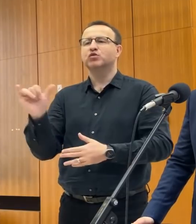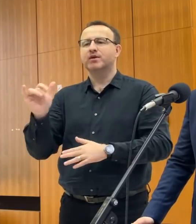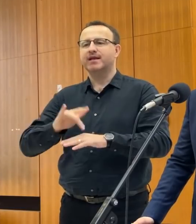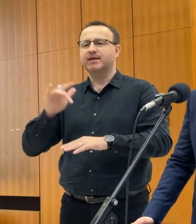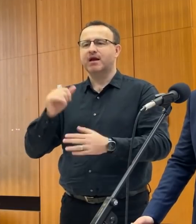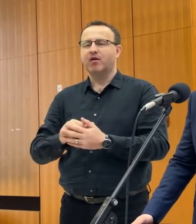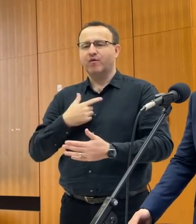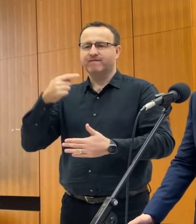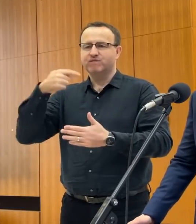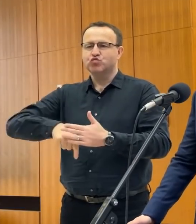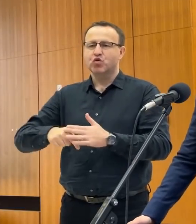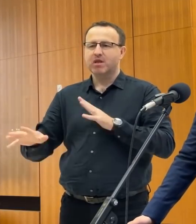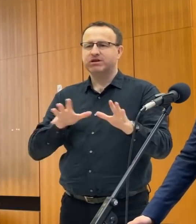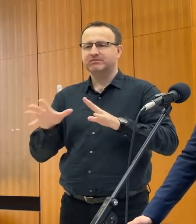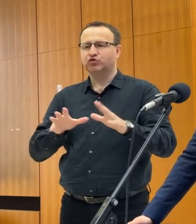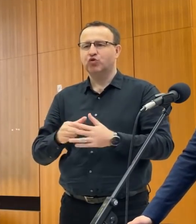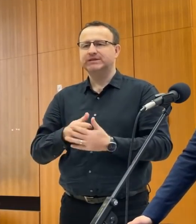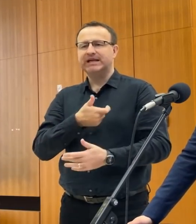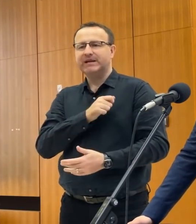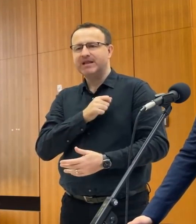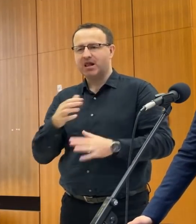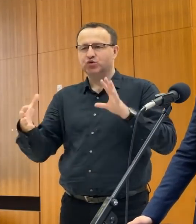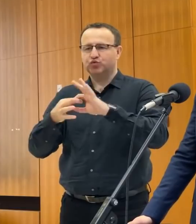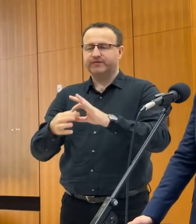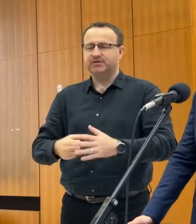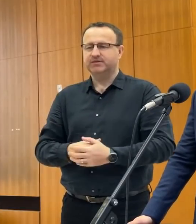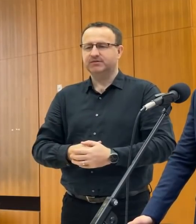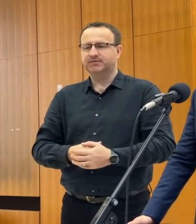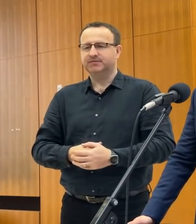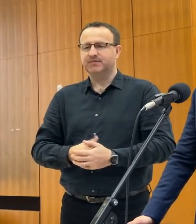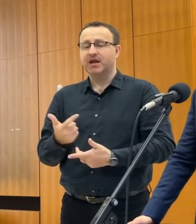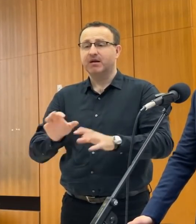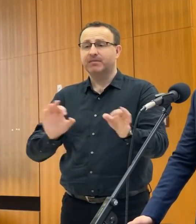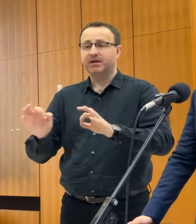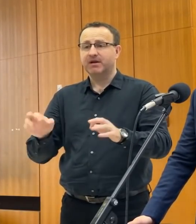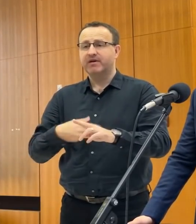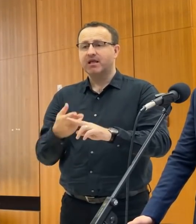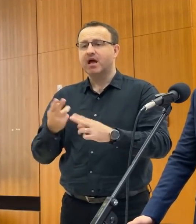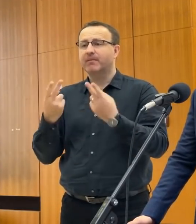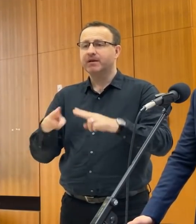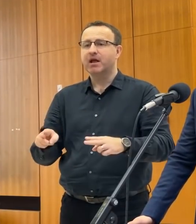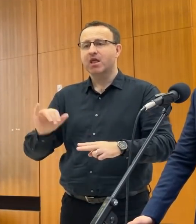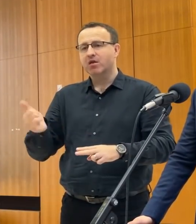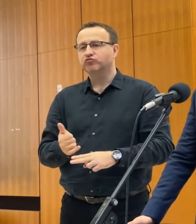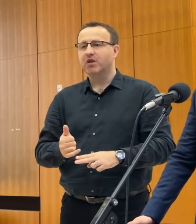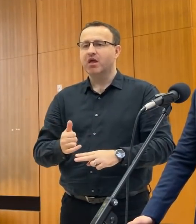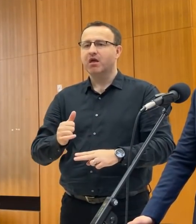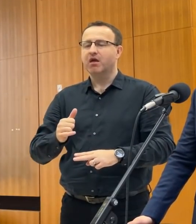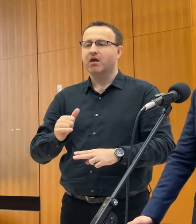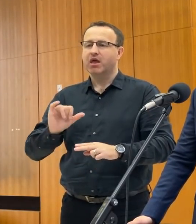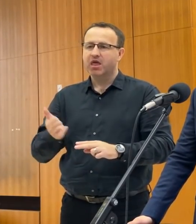Tak vnútor na bezpečnosť samozrejme, kriminalita s tým súvisiacá a príprava na prípadnú ďalšiu vlnu, aby sme si